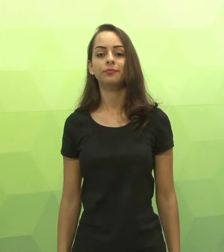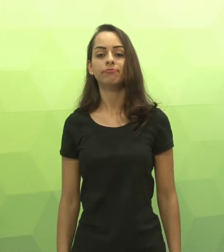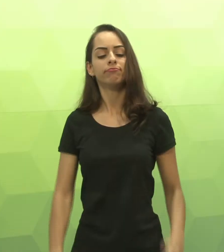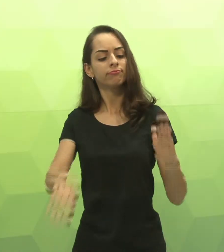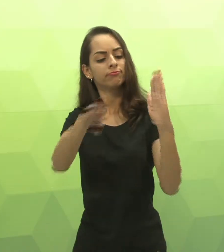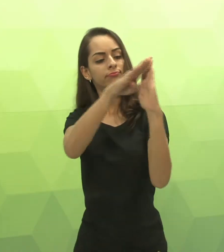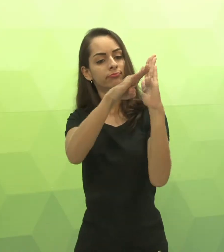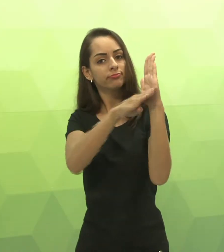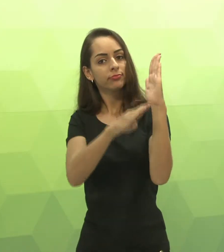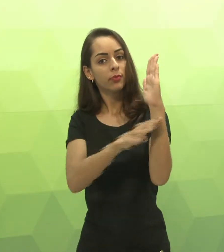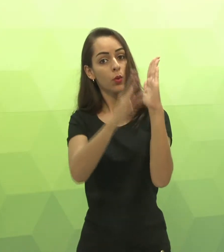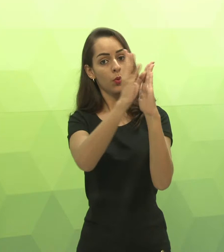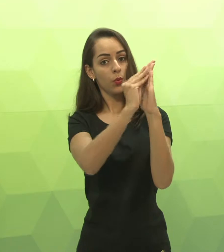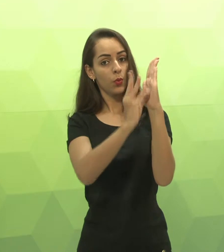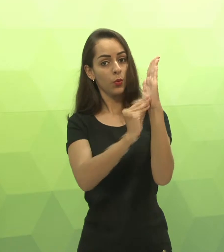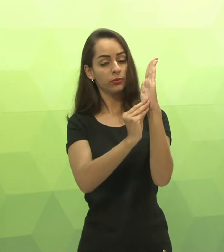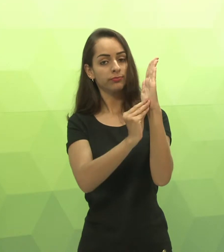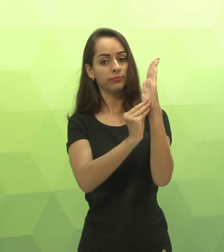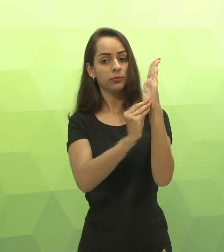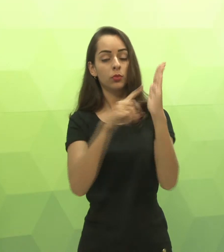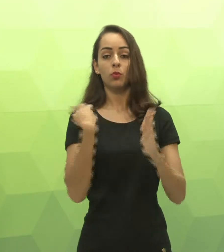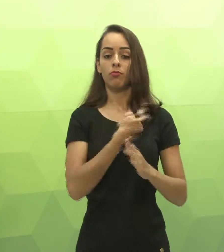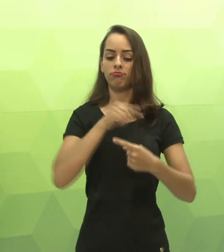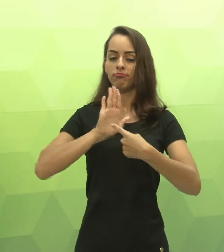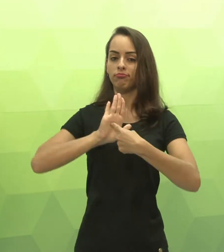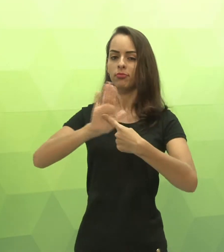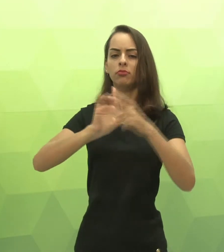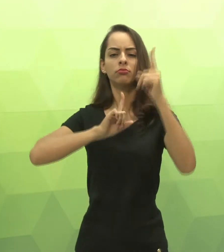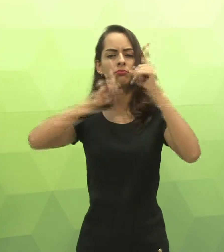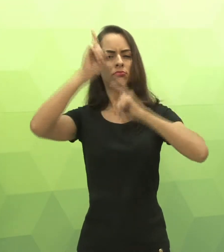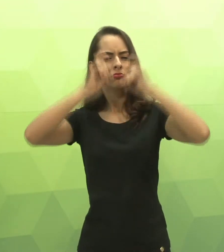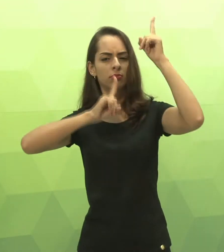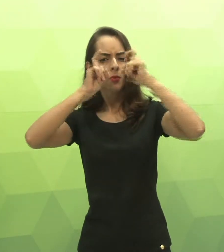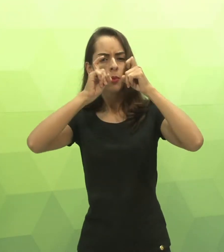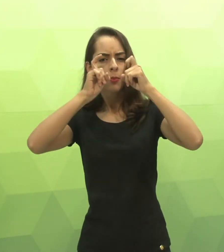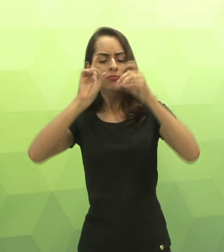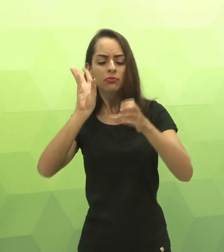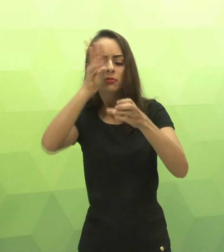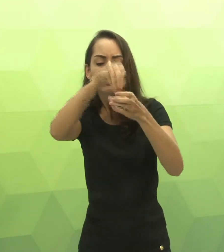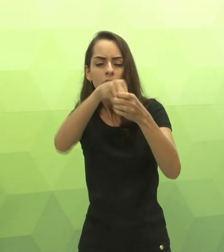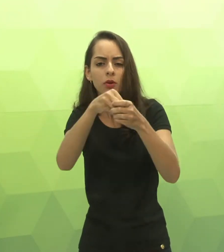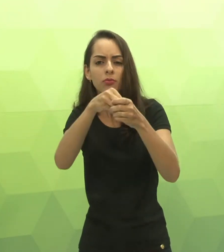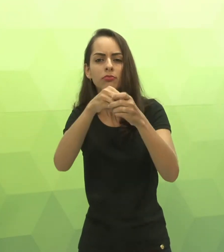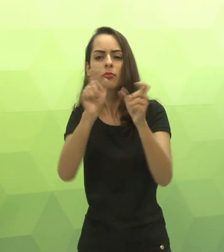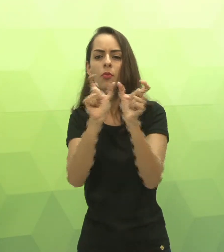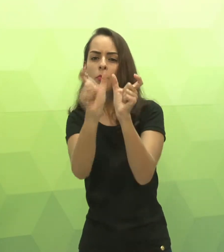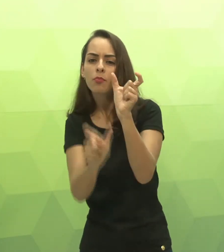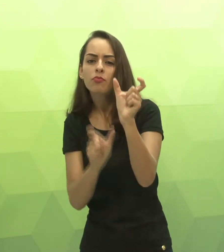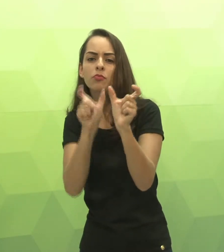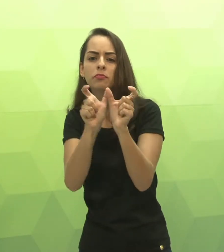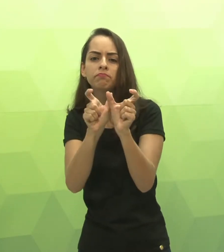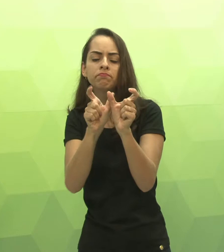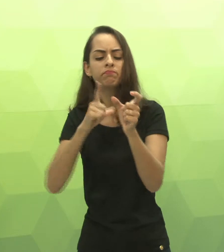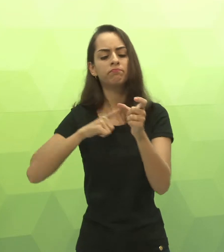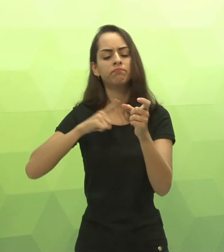No nosso conteúdo programático, vamos trabalhar as expressões faciais referentes ao nível morfológico, como a questão da